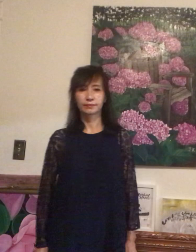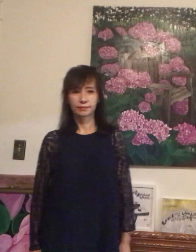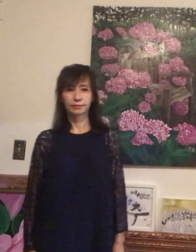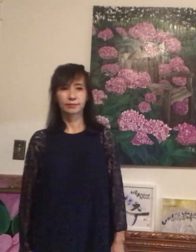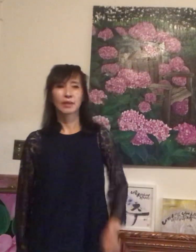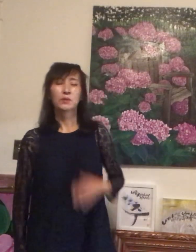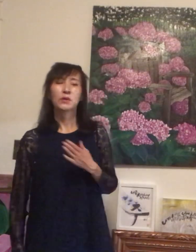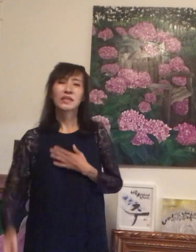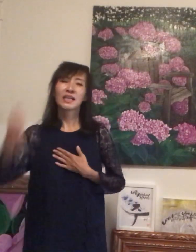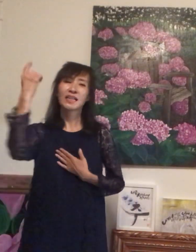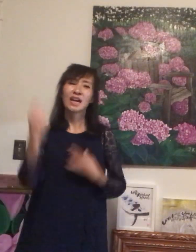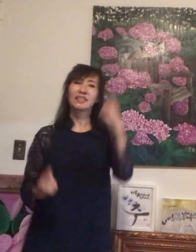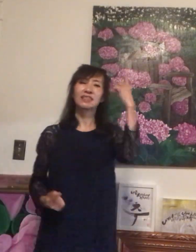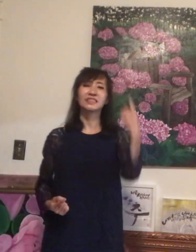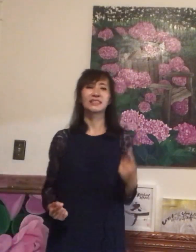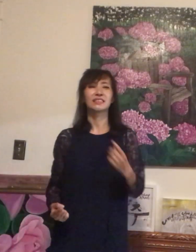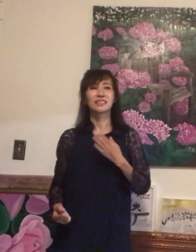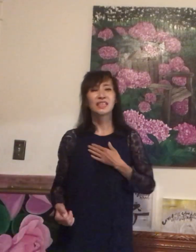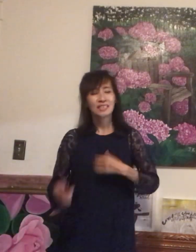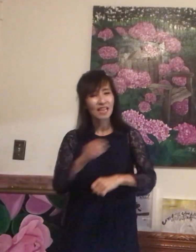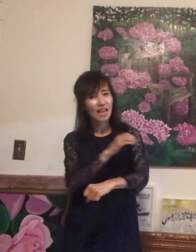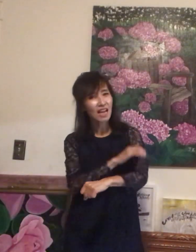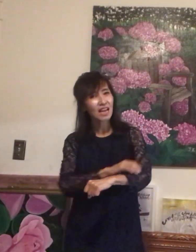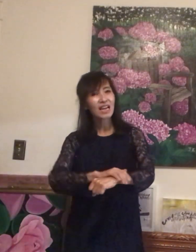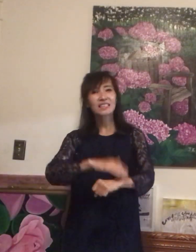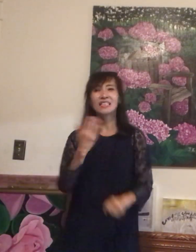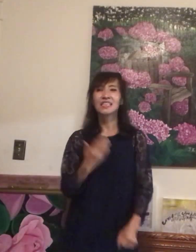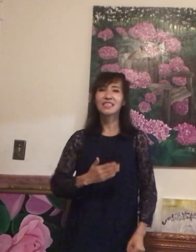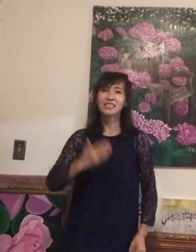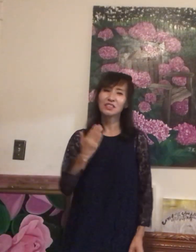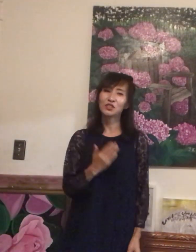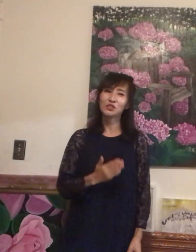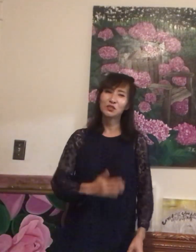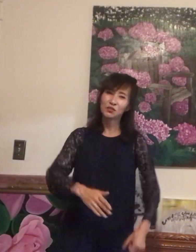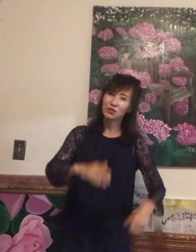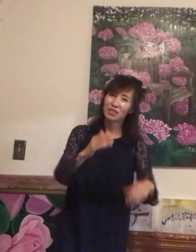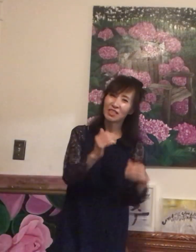나보다 나를 잘 아시는 주님